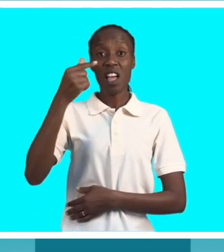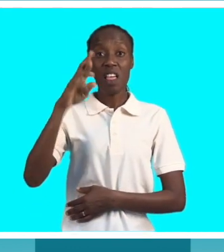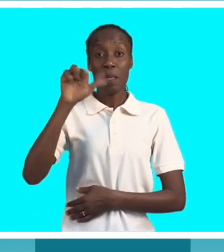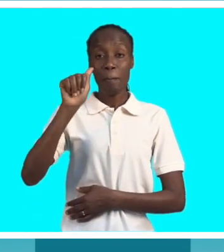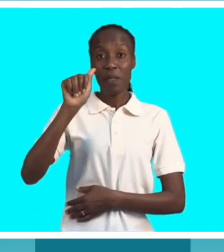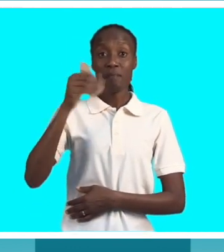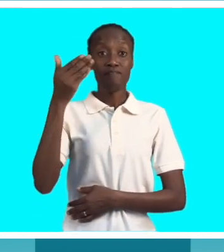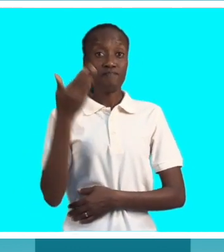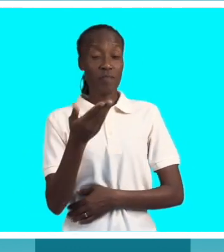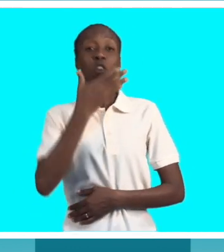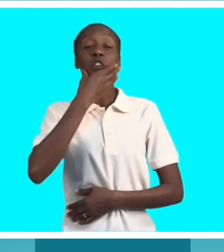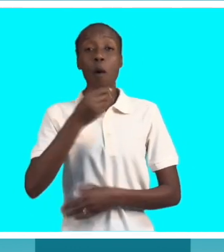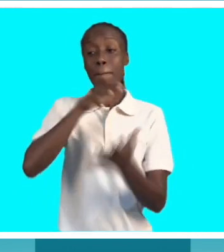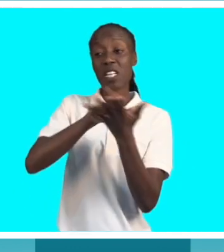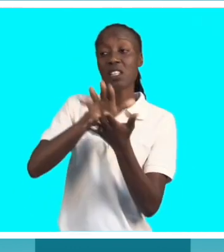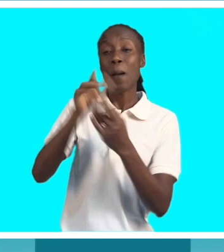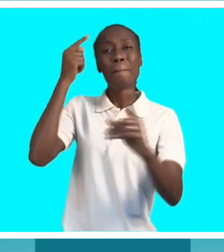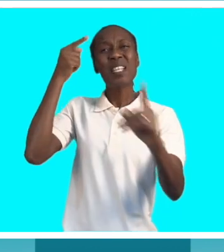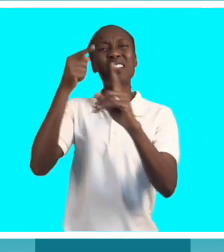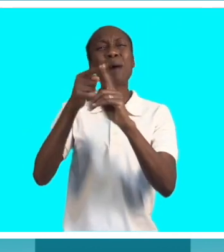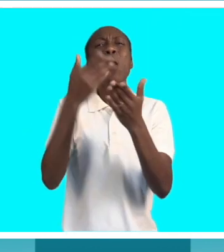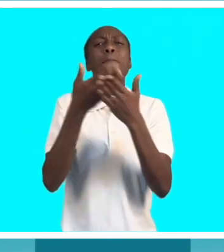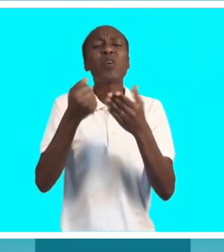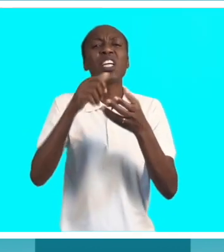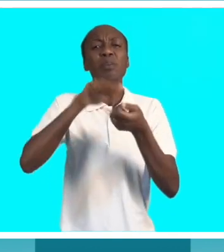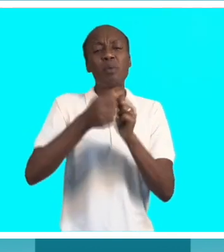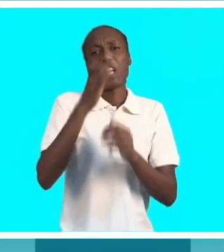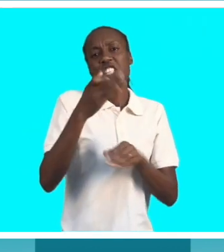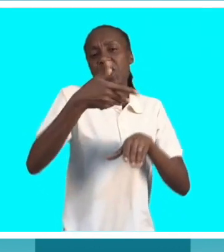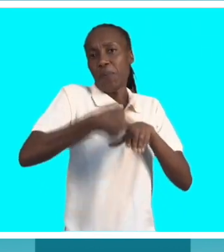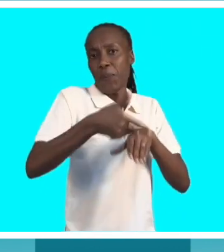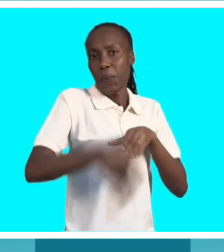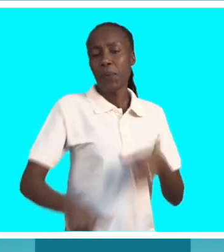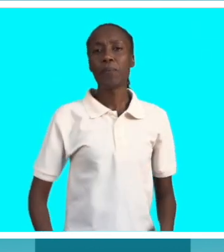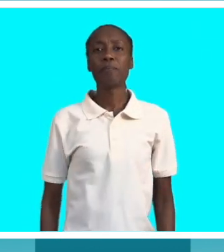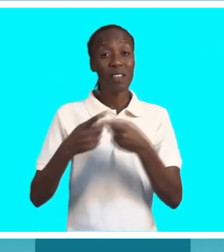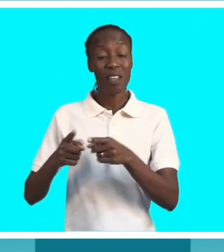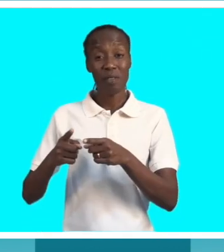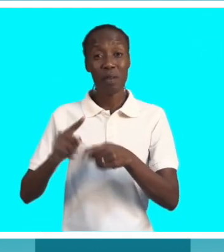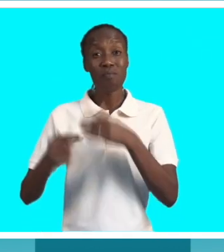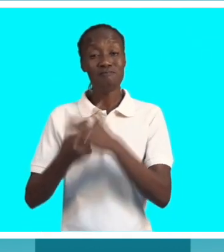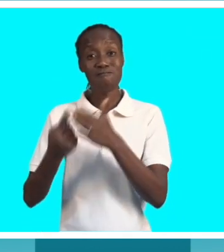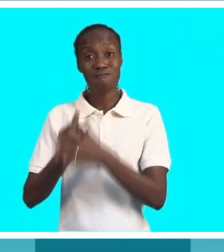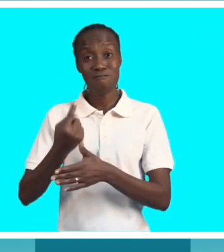Pinto explica as principais causas da incontinência urinária. É uma doença multifatorial.